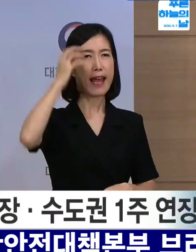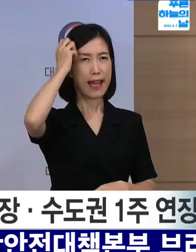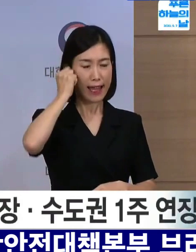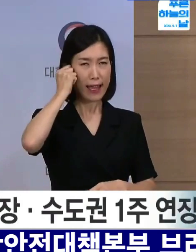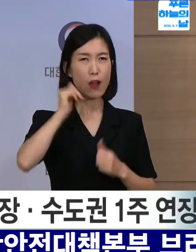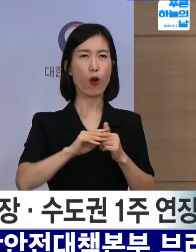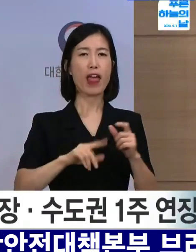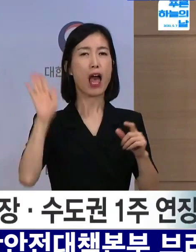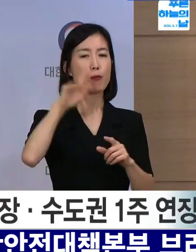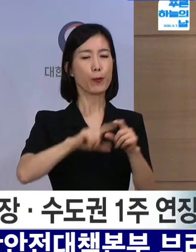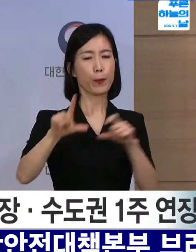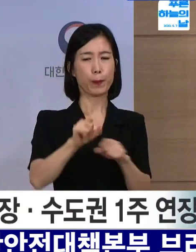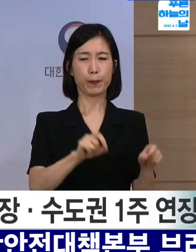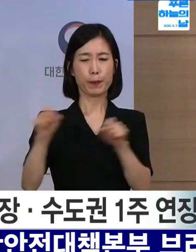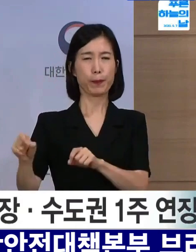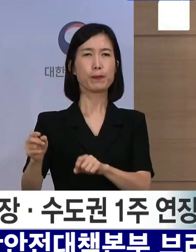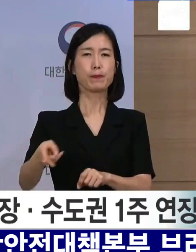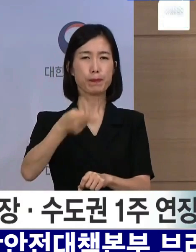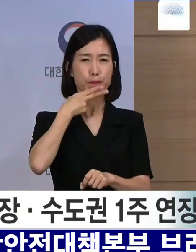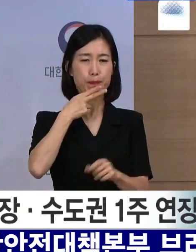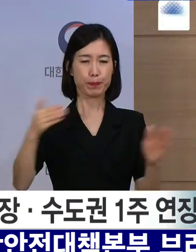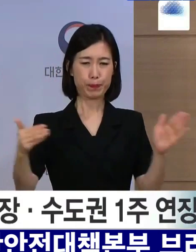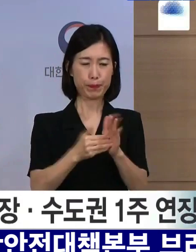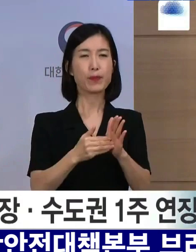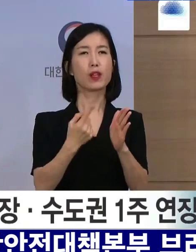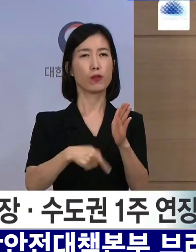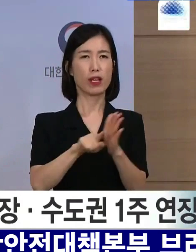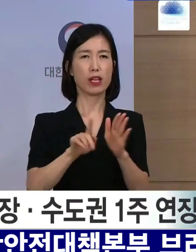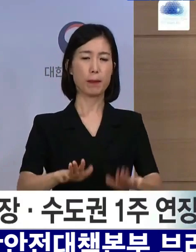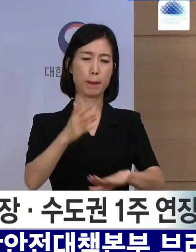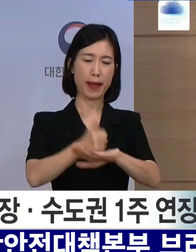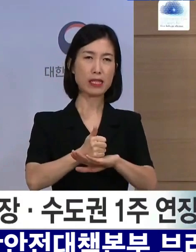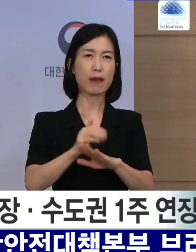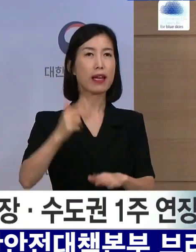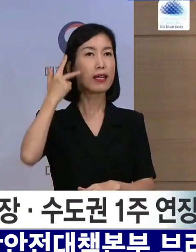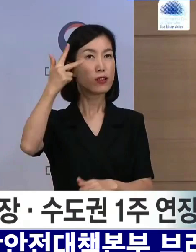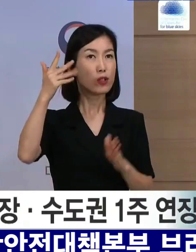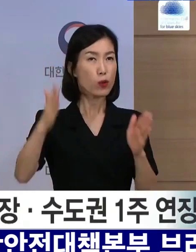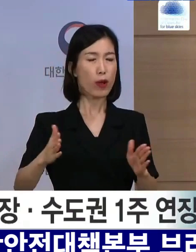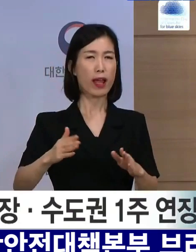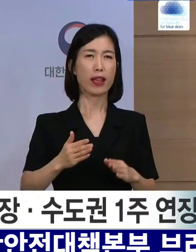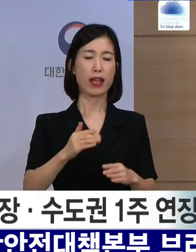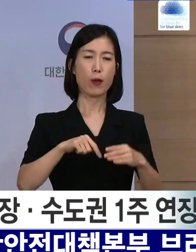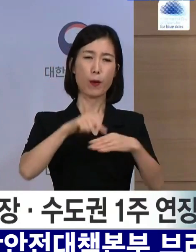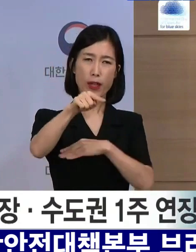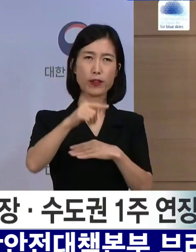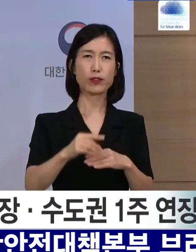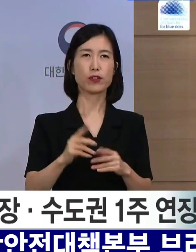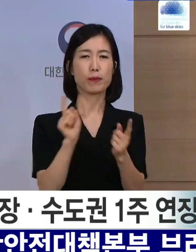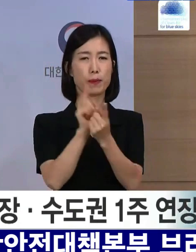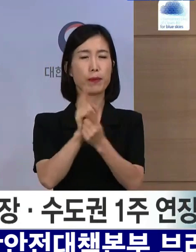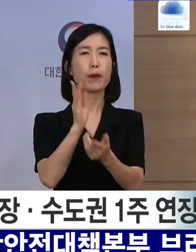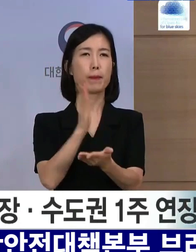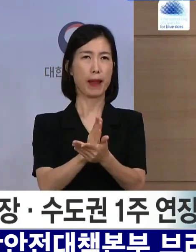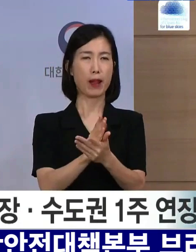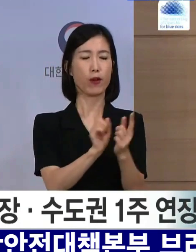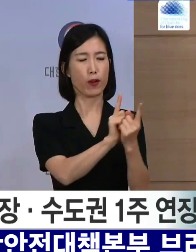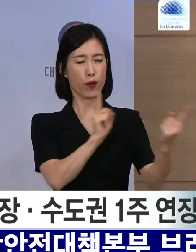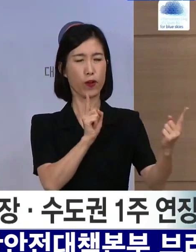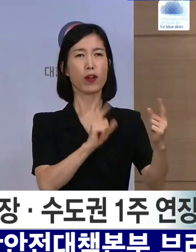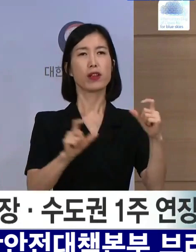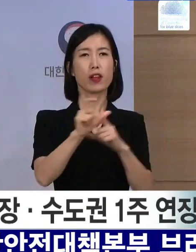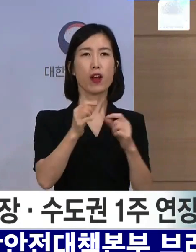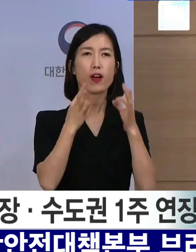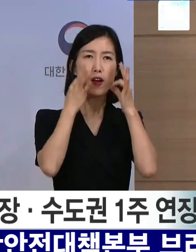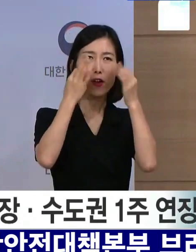이상의 연장 조치가 필요 없도록 이번 한 주 동안 최대한 외출과 모임을 자제하고 거리 두기에 힘써주시기